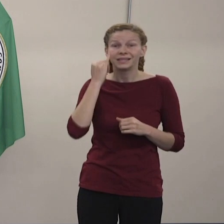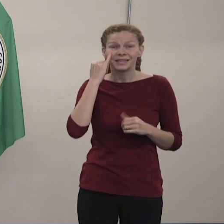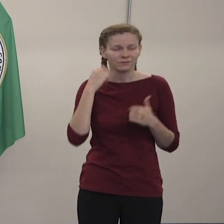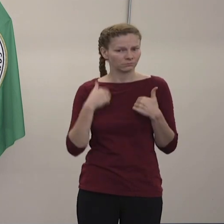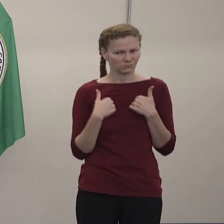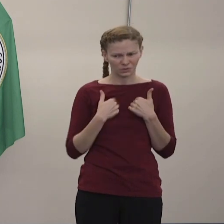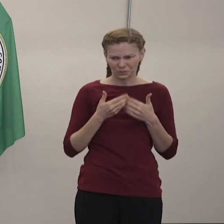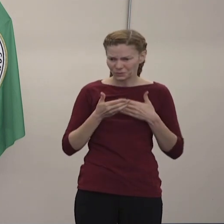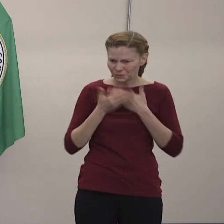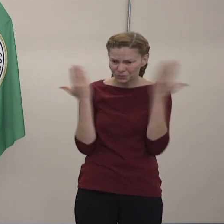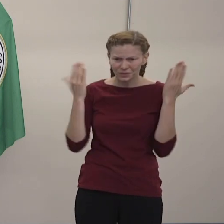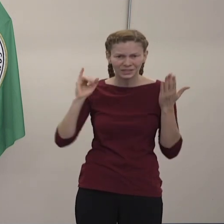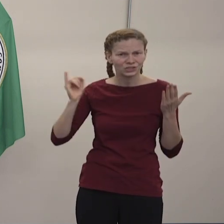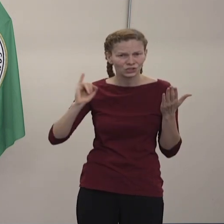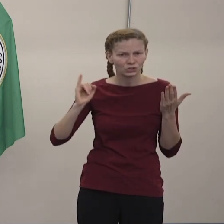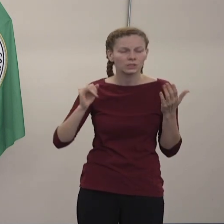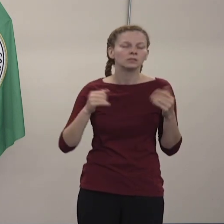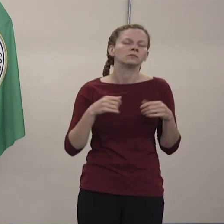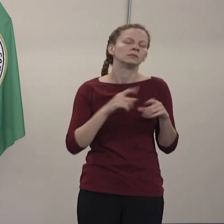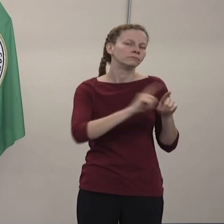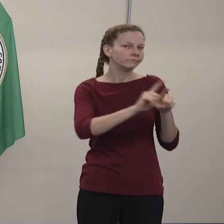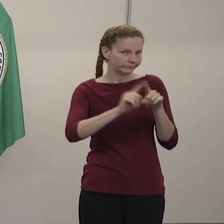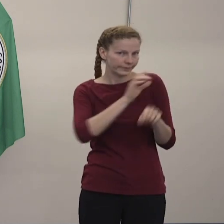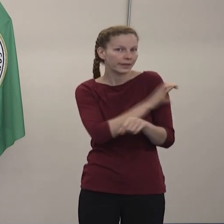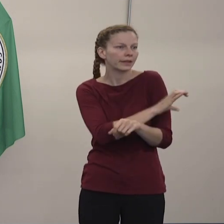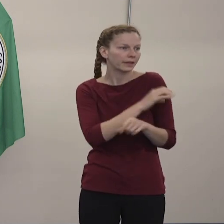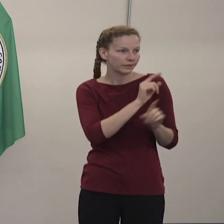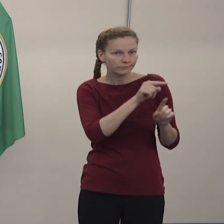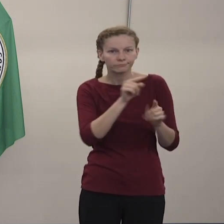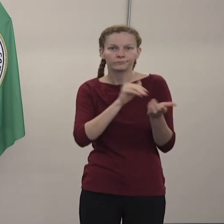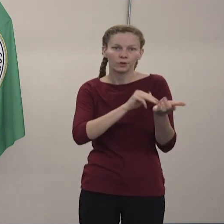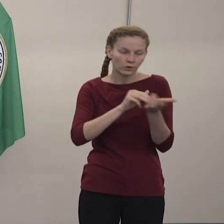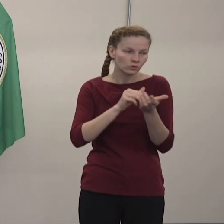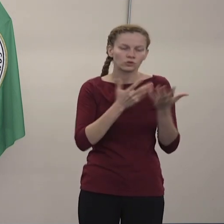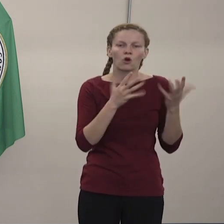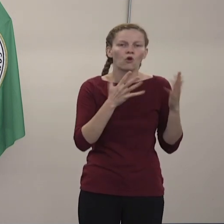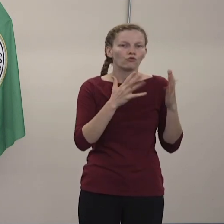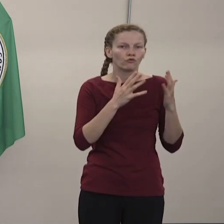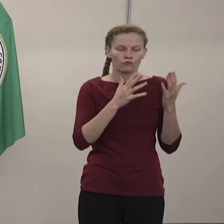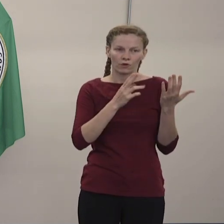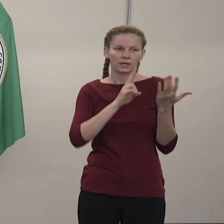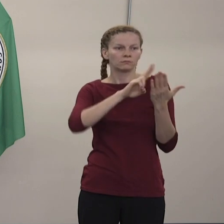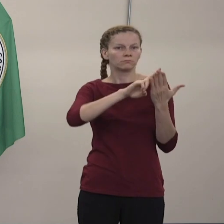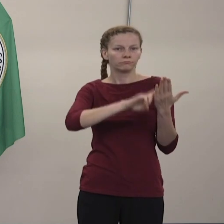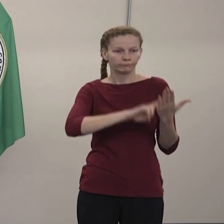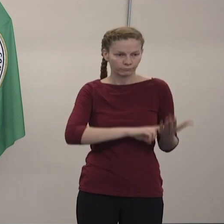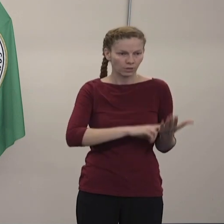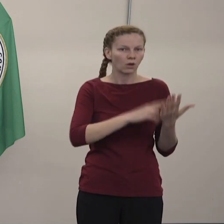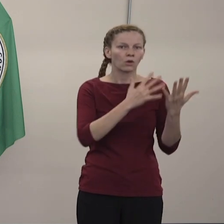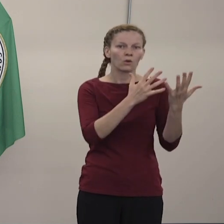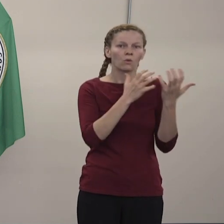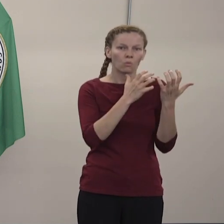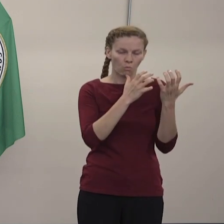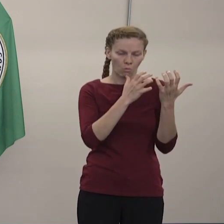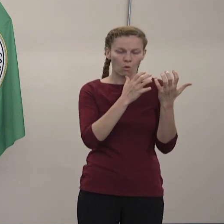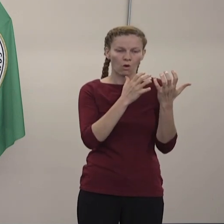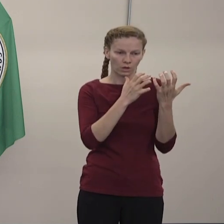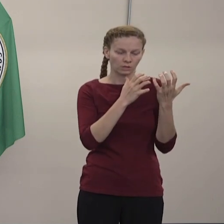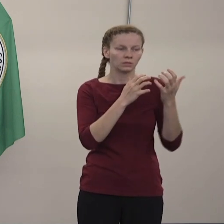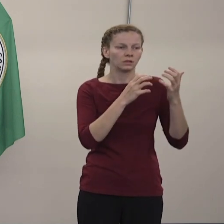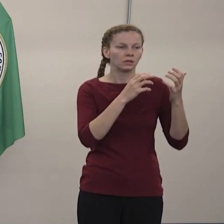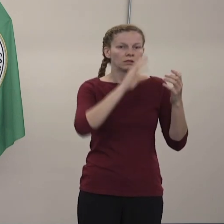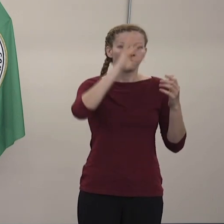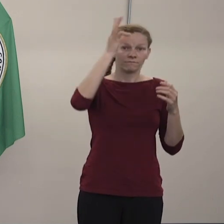muchas clínicas tienen un programa para que se les